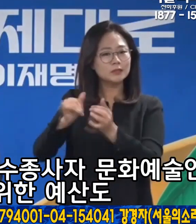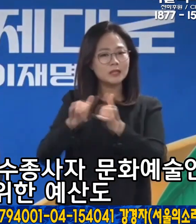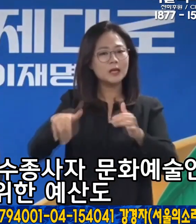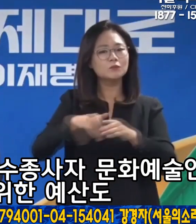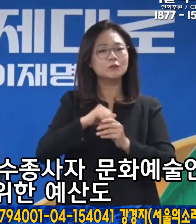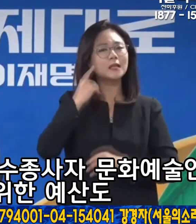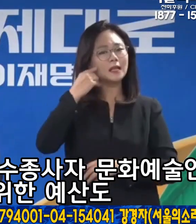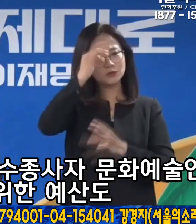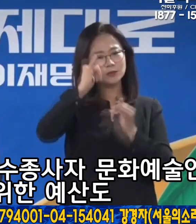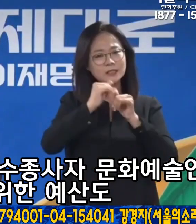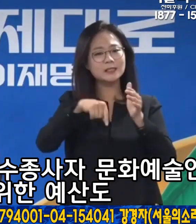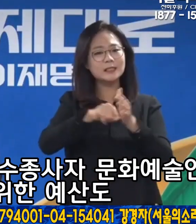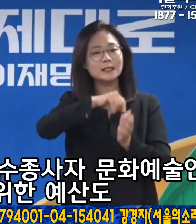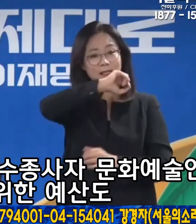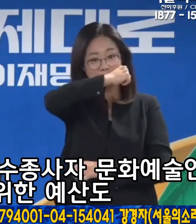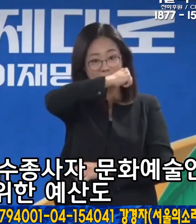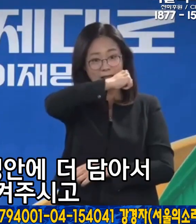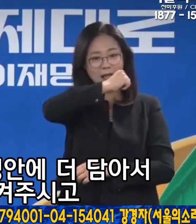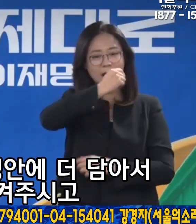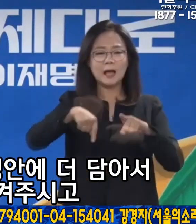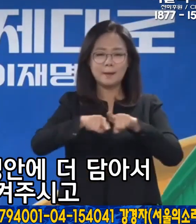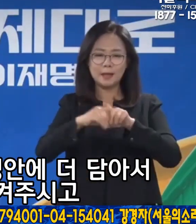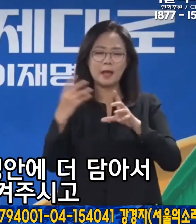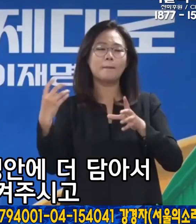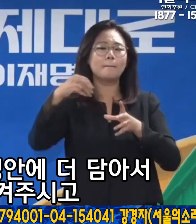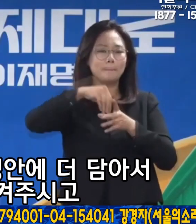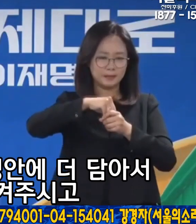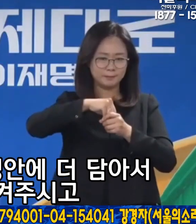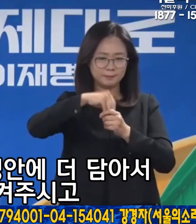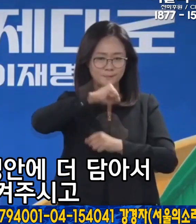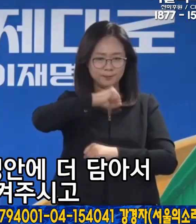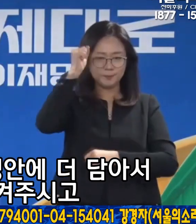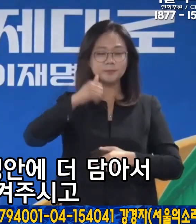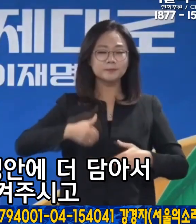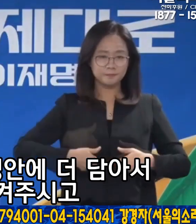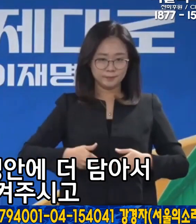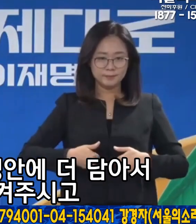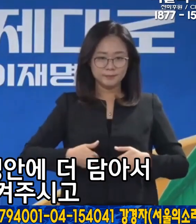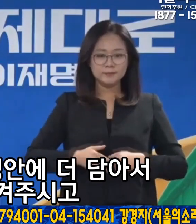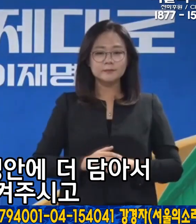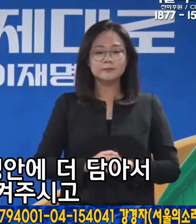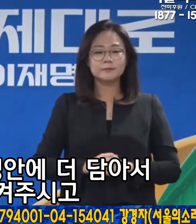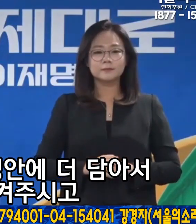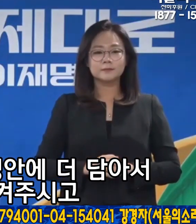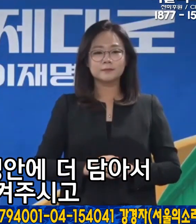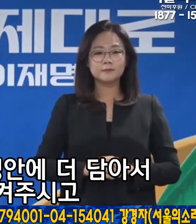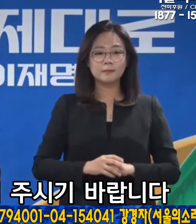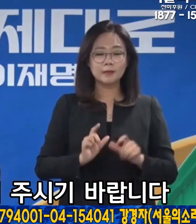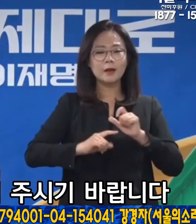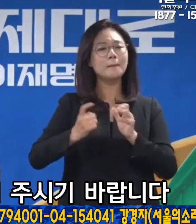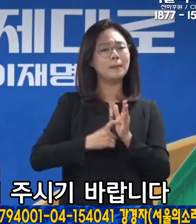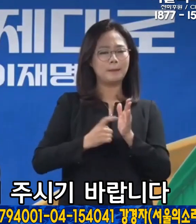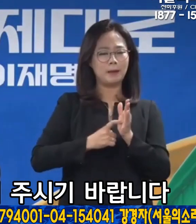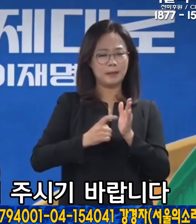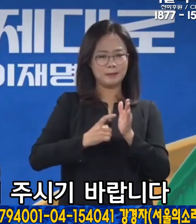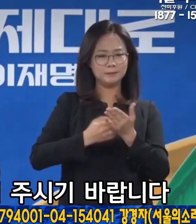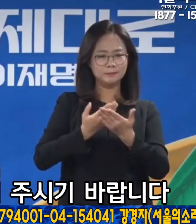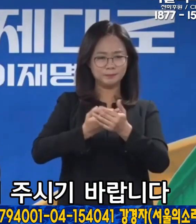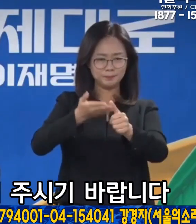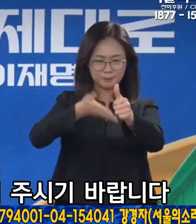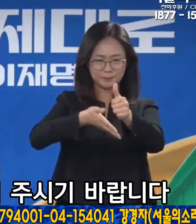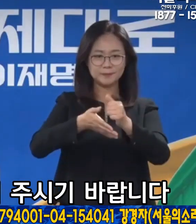문화예술인 지원 등을 위한 예산도 반드시 현 추경안에 더 담아서 통과시켜주시고 신속하게